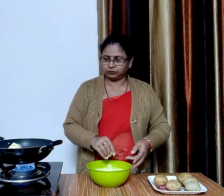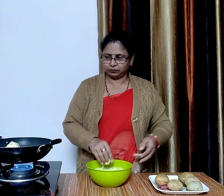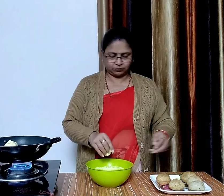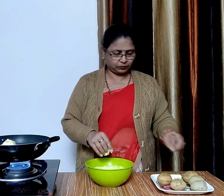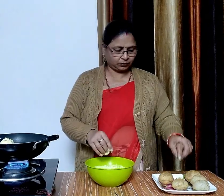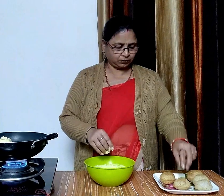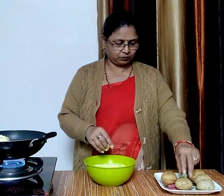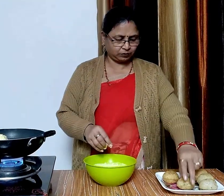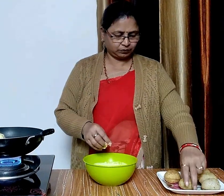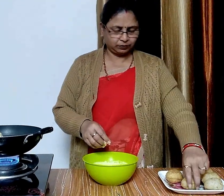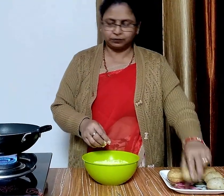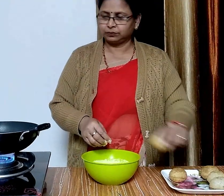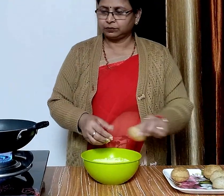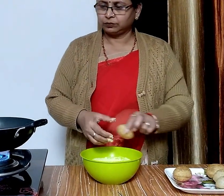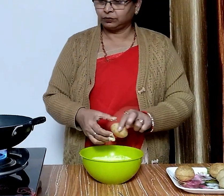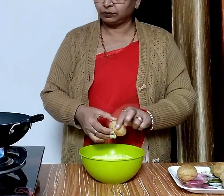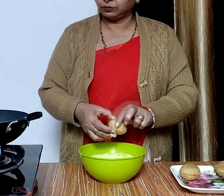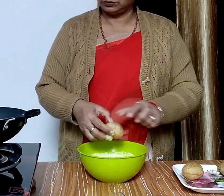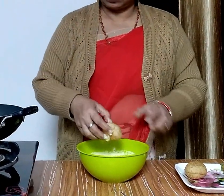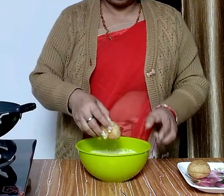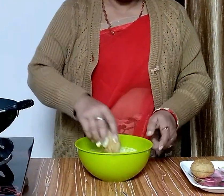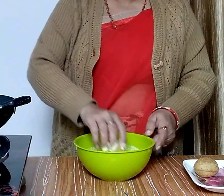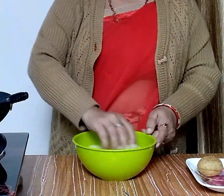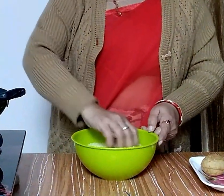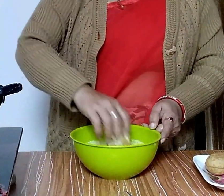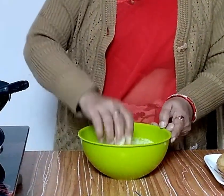इसी तरीके से दूसरे गुल कप्पे को भी फ्राय कर लेंगे